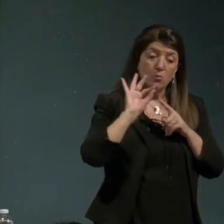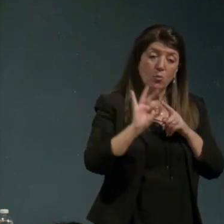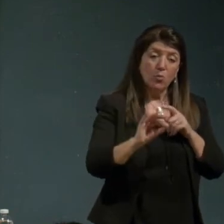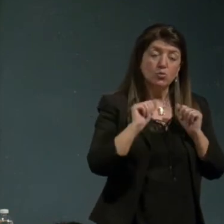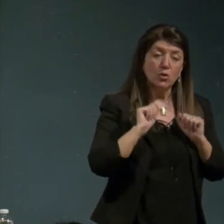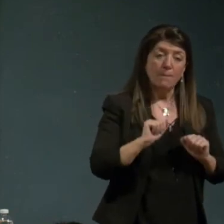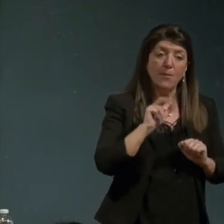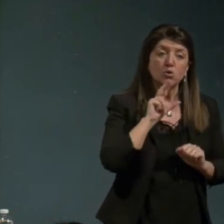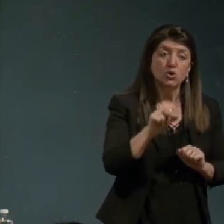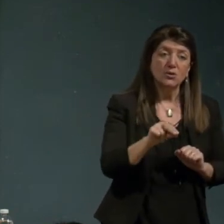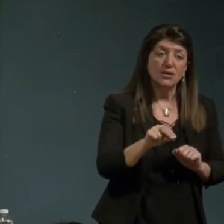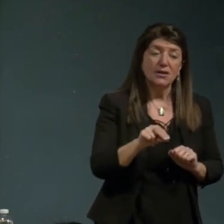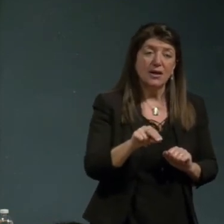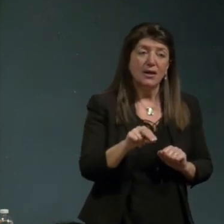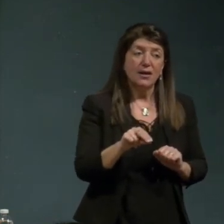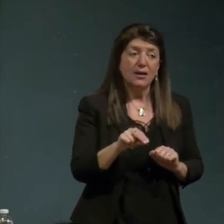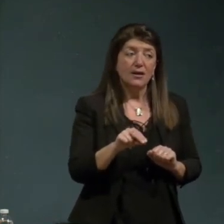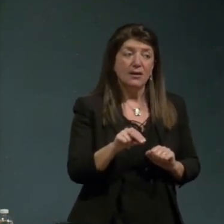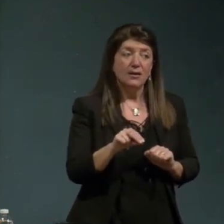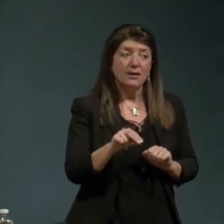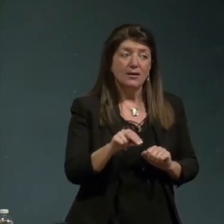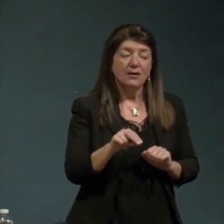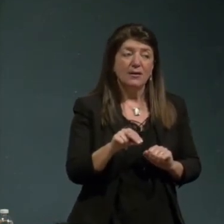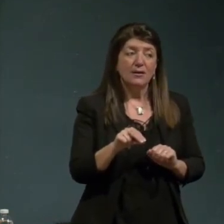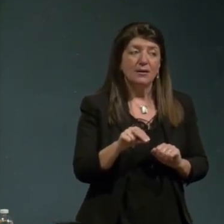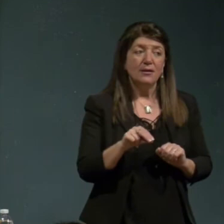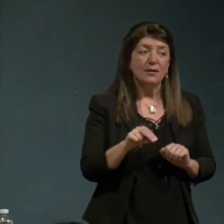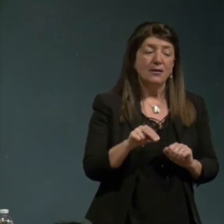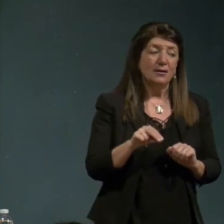dire diciamo